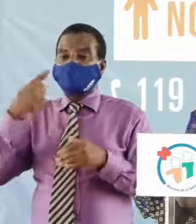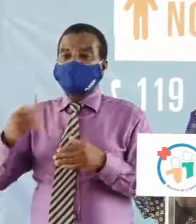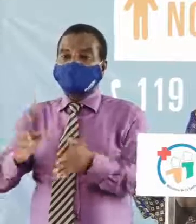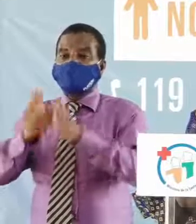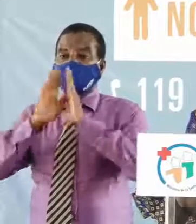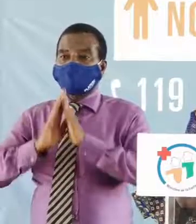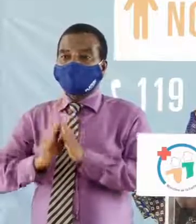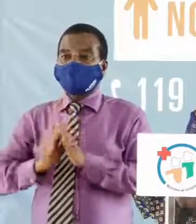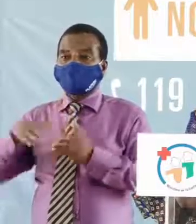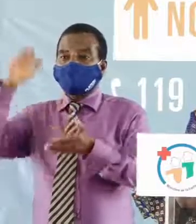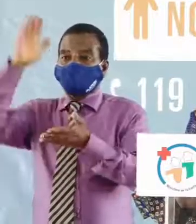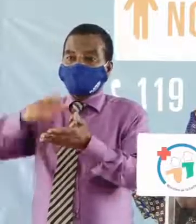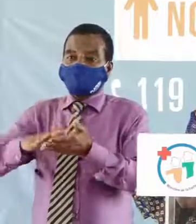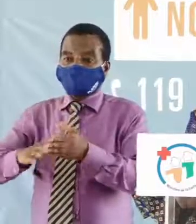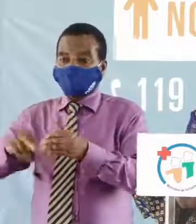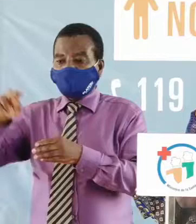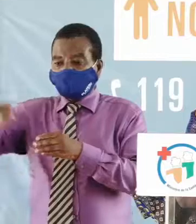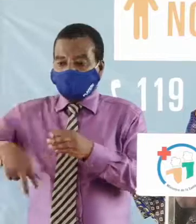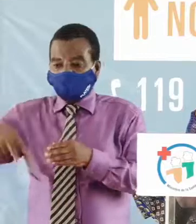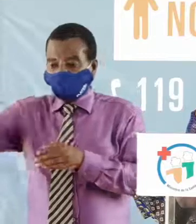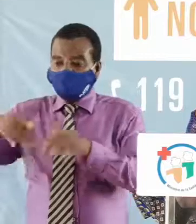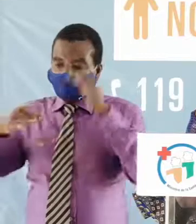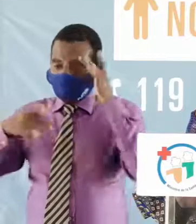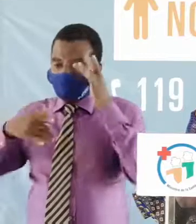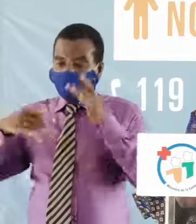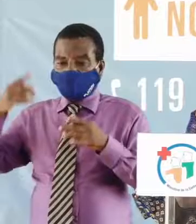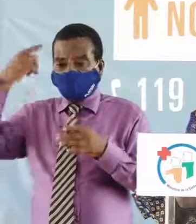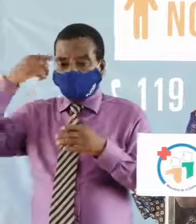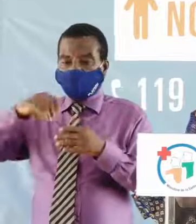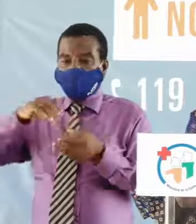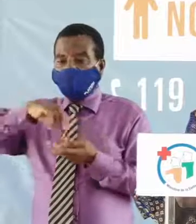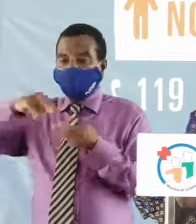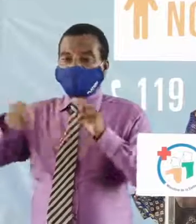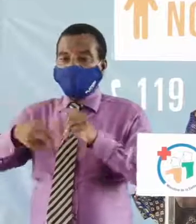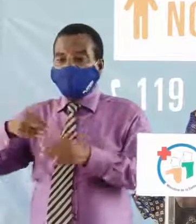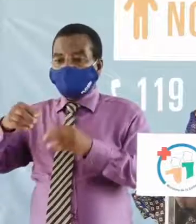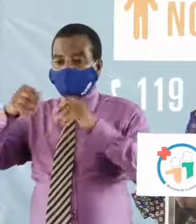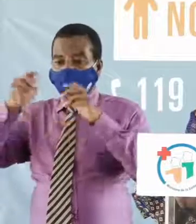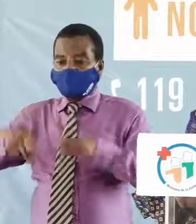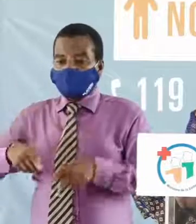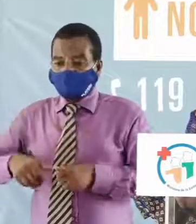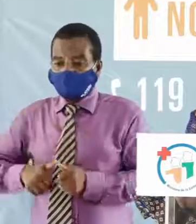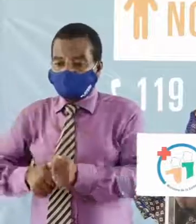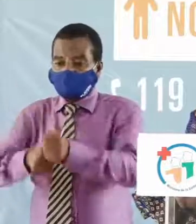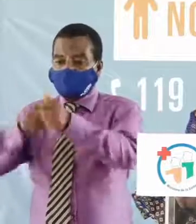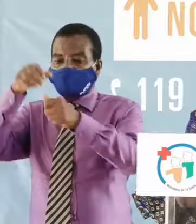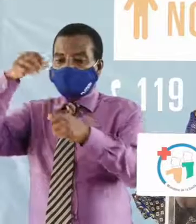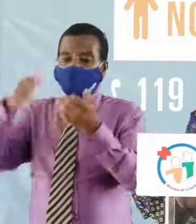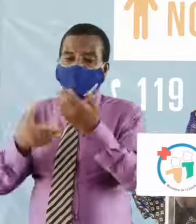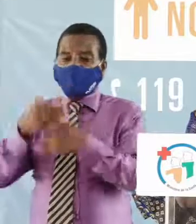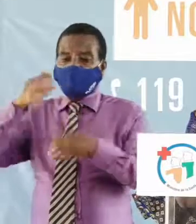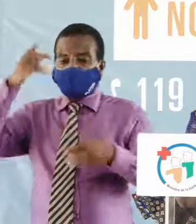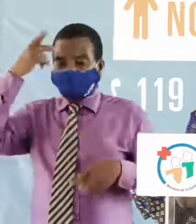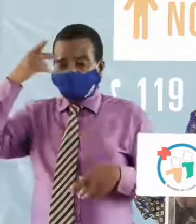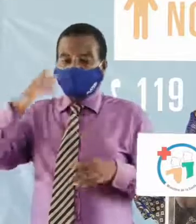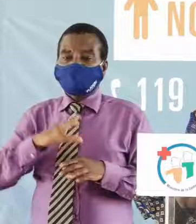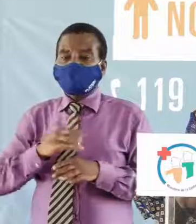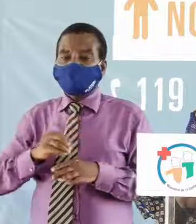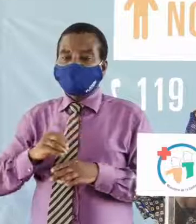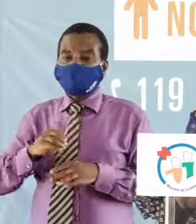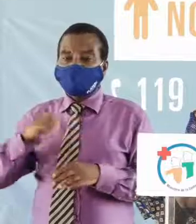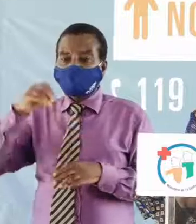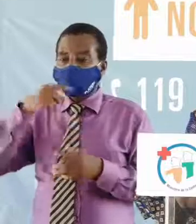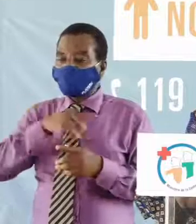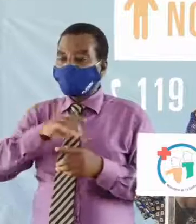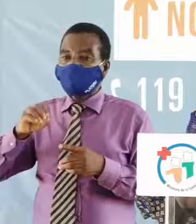recommandé de réduire les visites aux malades ou le nombre des accompagnants par malade. Dans le contexte actuel de lutte contre la